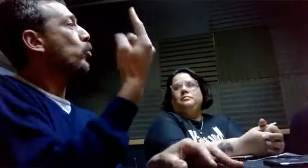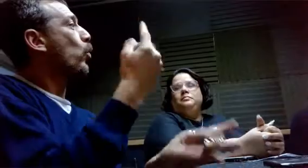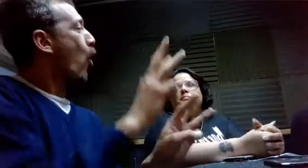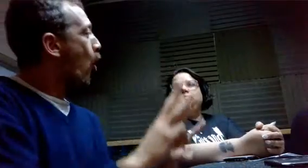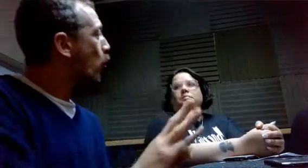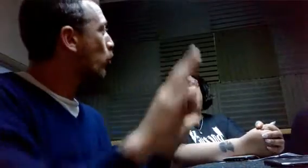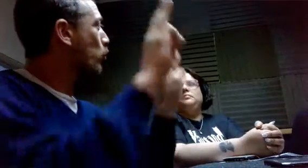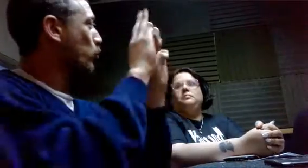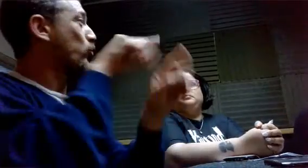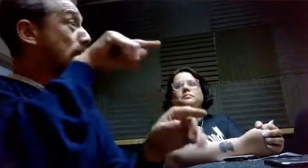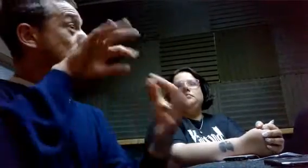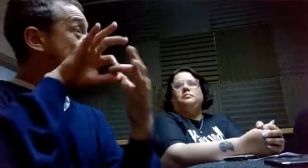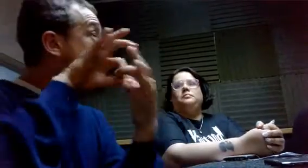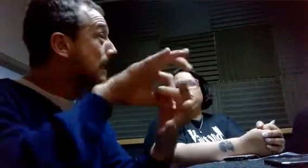Que se vinculó con la ONU.